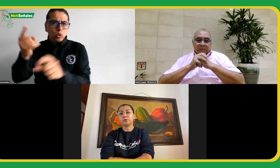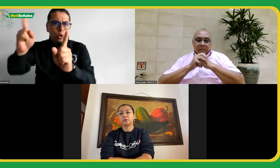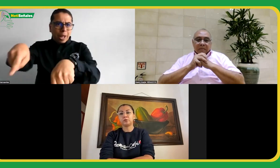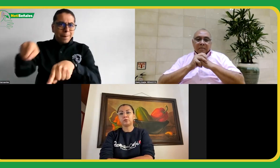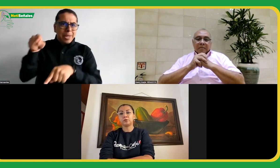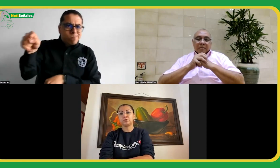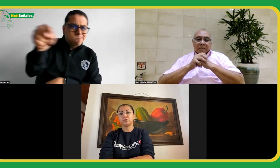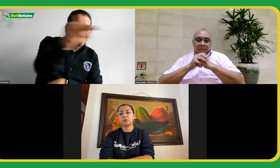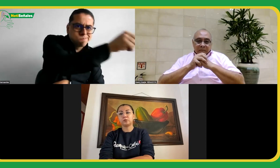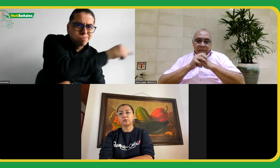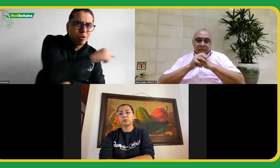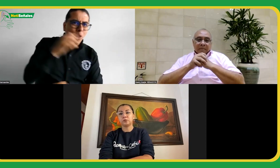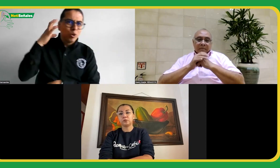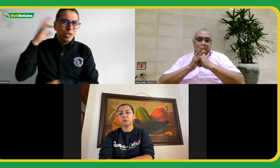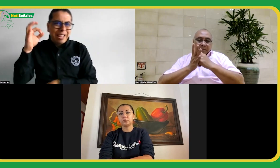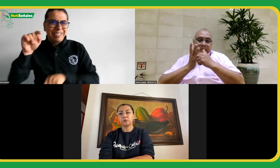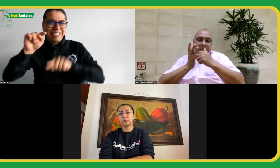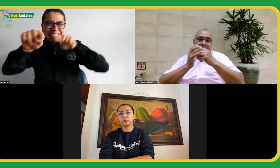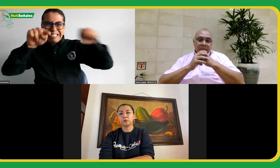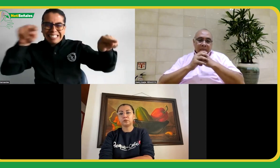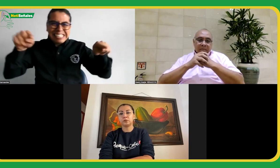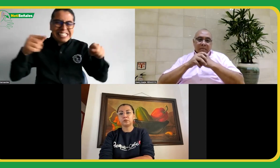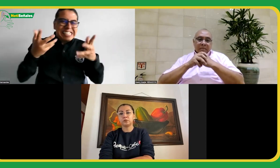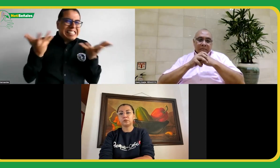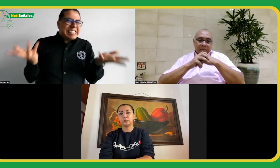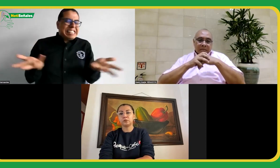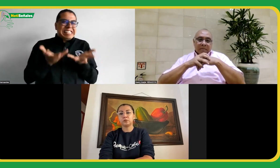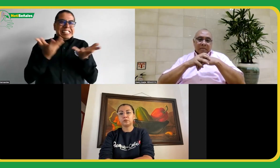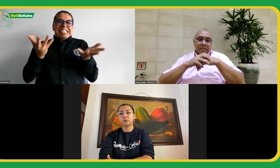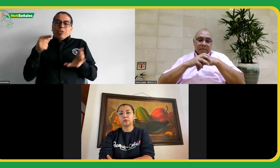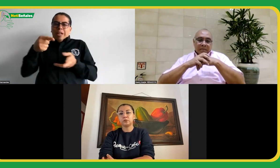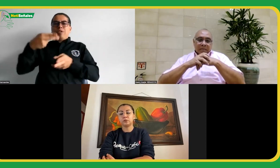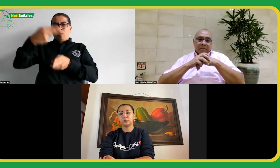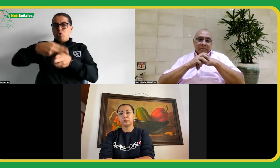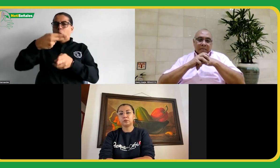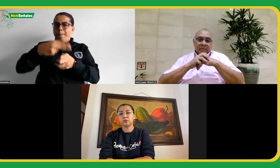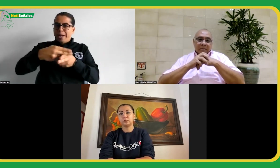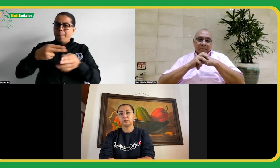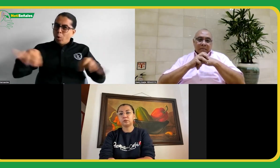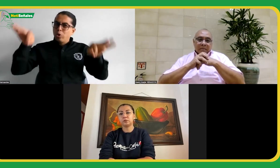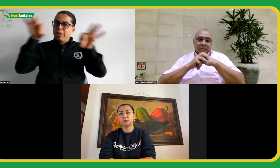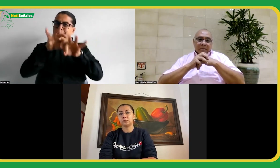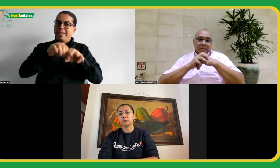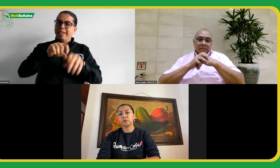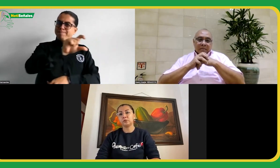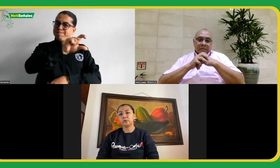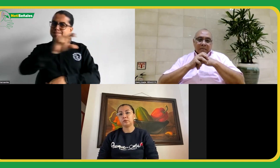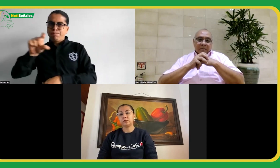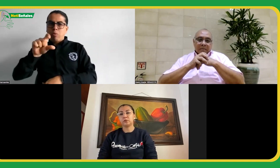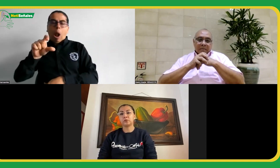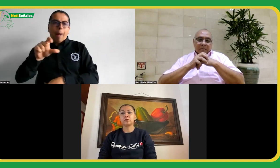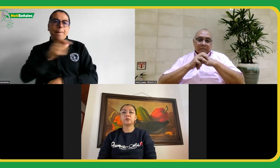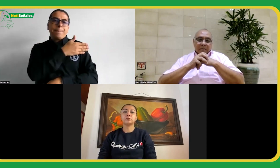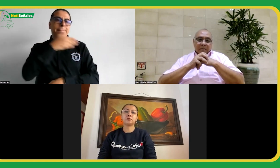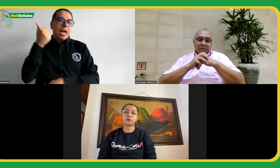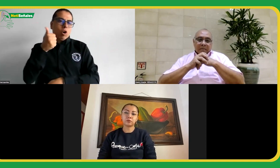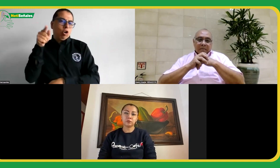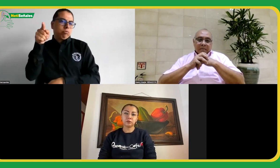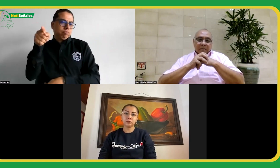es que se dio esta discusión y fue importante sobre cómo nombrar esta bandera y pues se reconoció que era la bandera